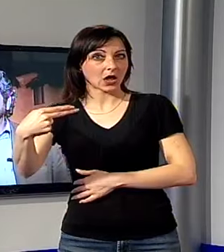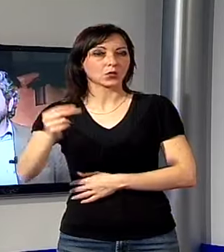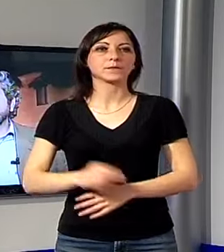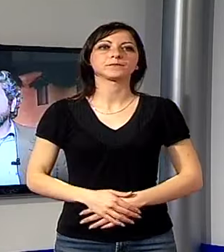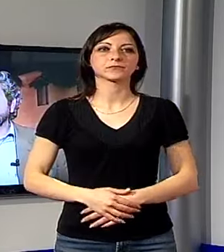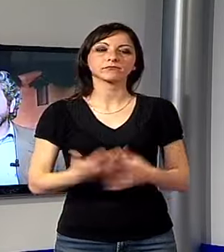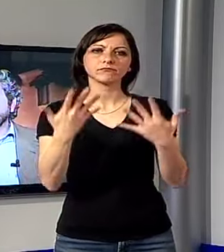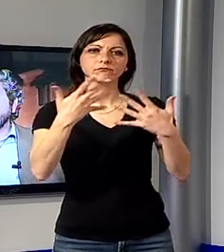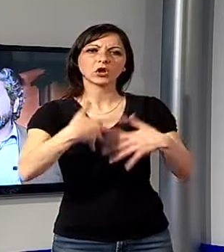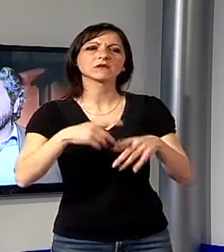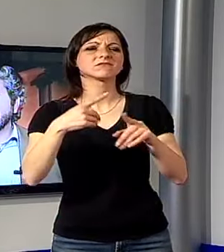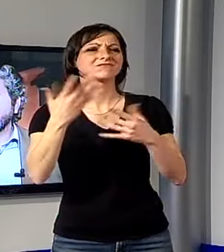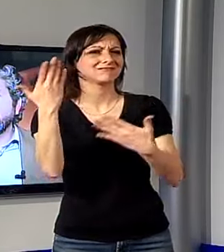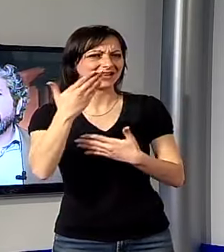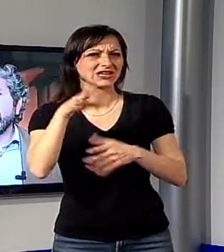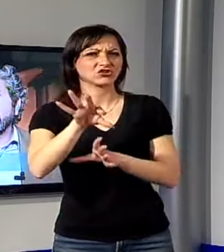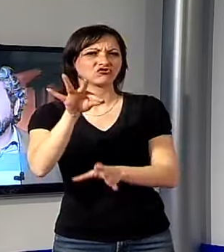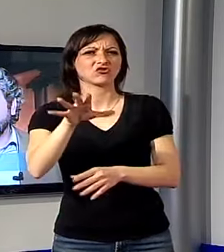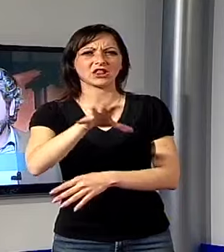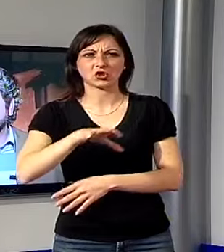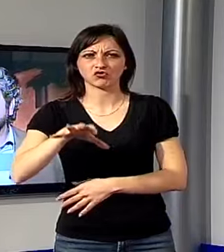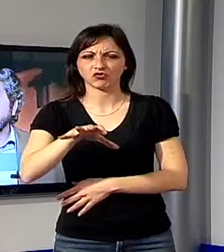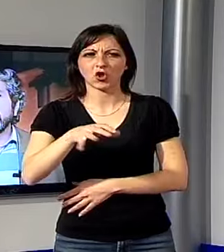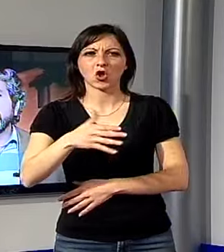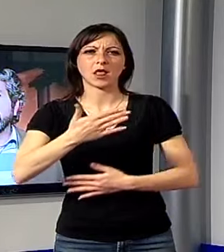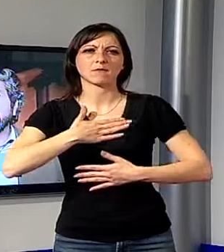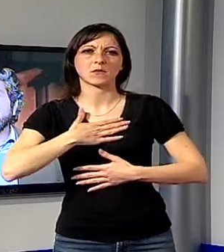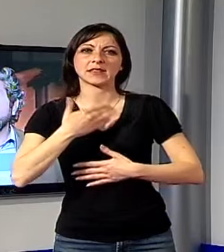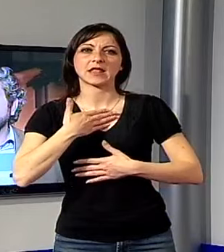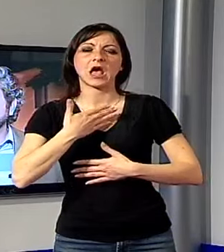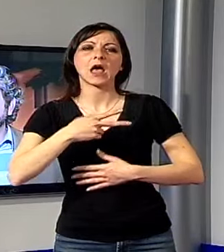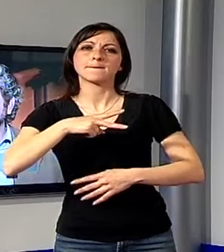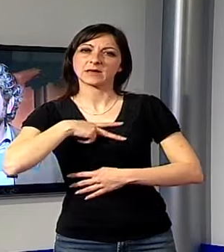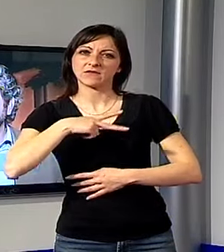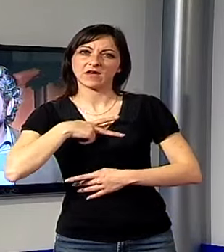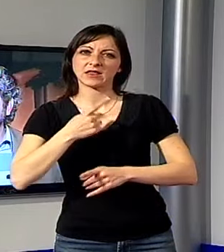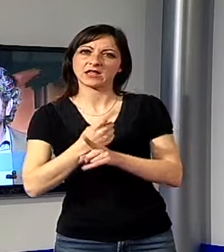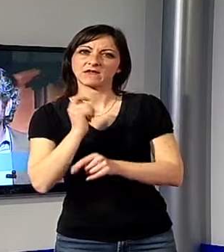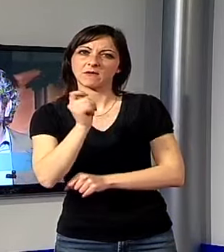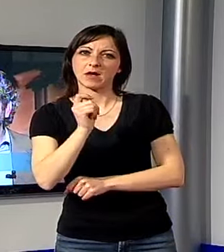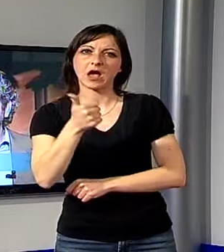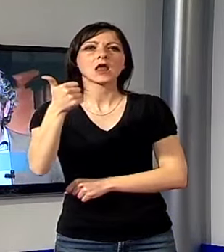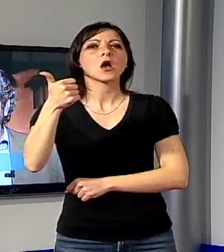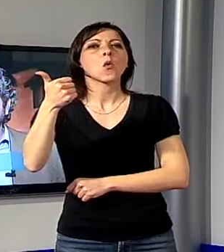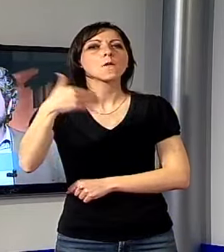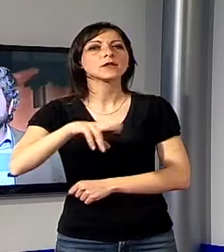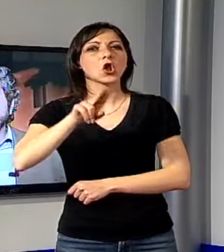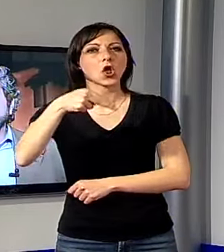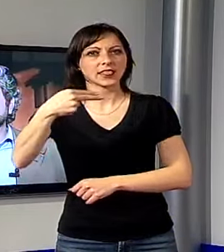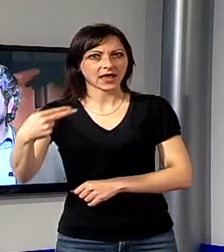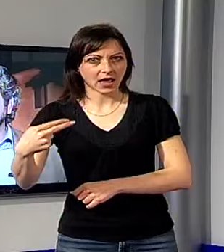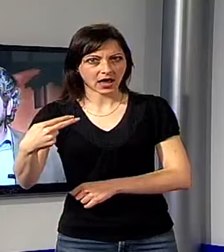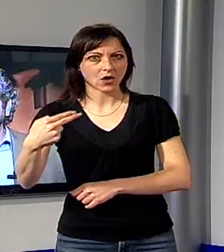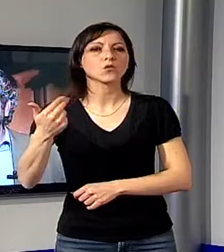sbagliata perché si è scelta una zona innanzitutto di privati che richiederà l'esborso di circa un milione di euro per l'acquisto dei terreni